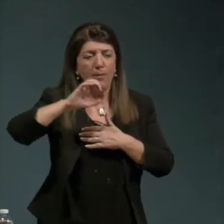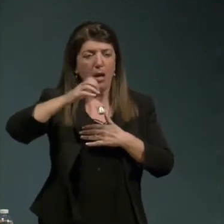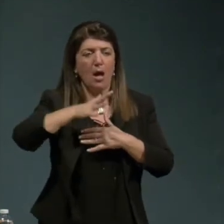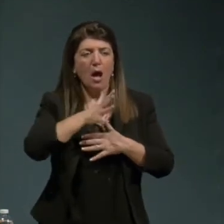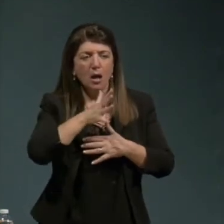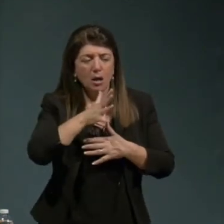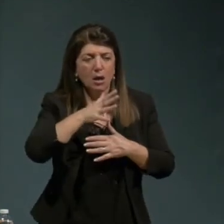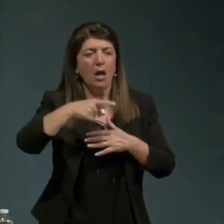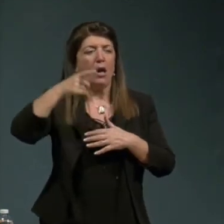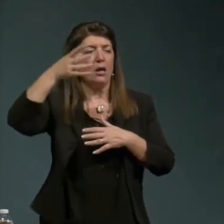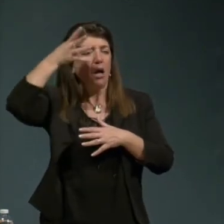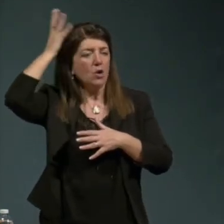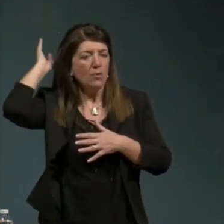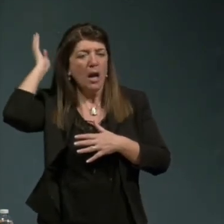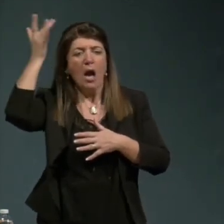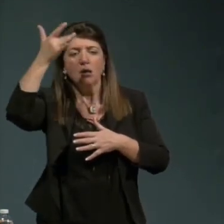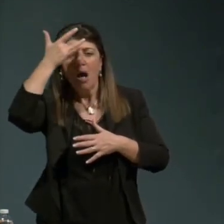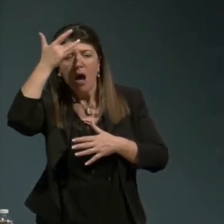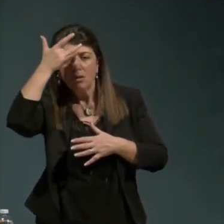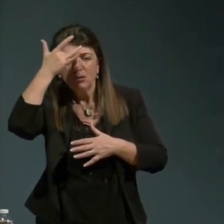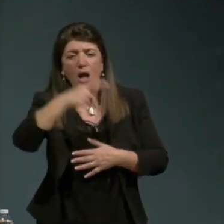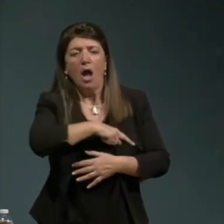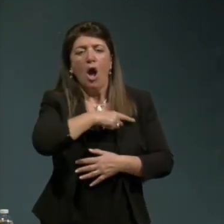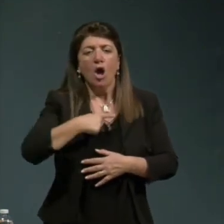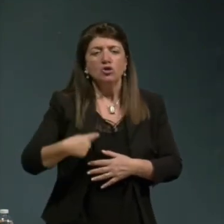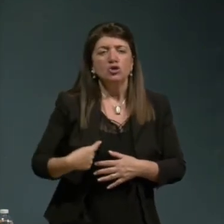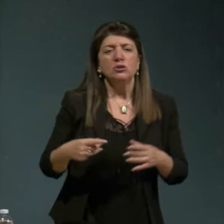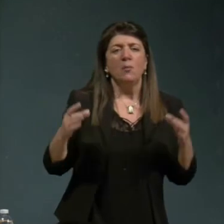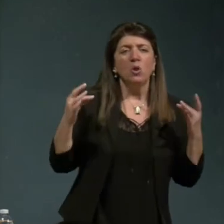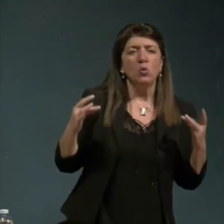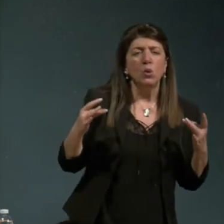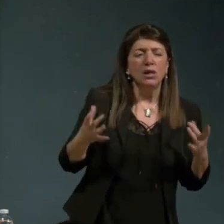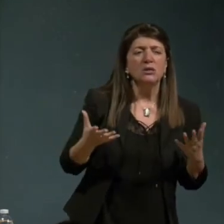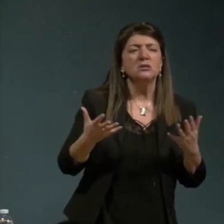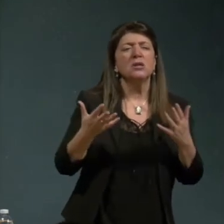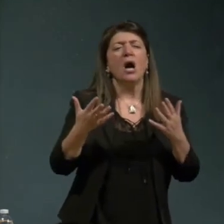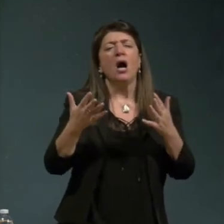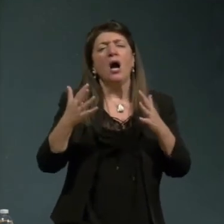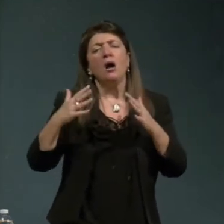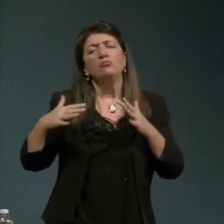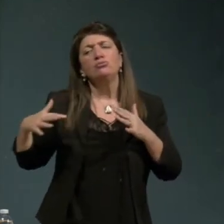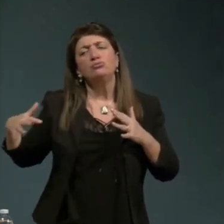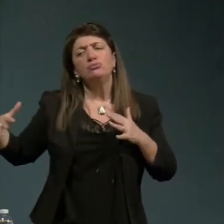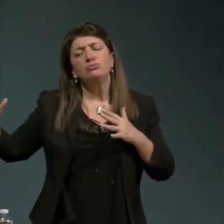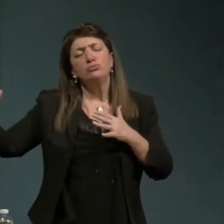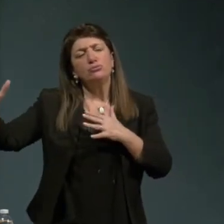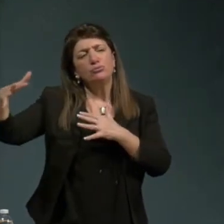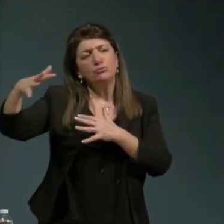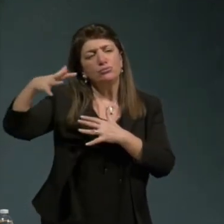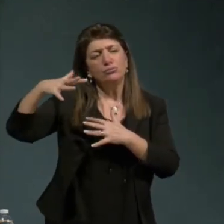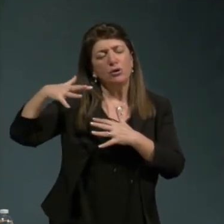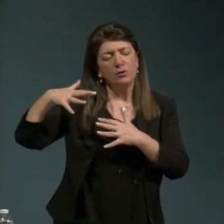asiatici cinesi hinduista e altri hai diciamo il